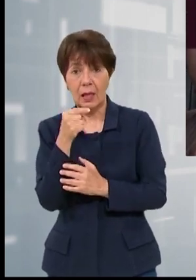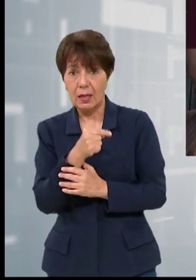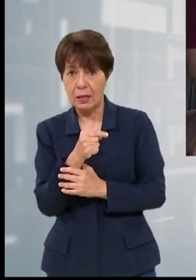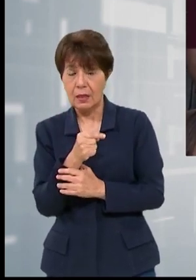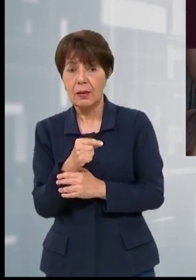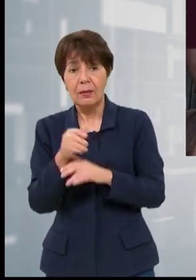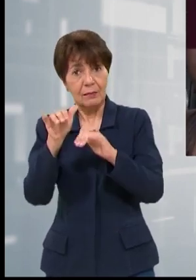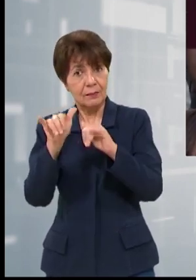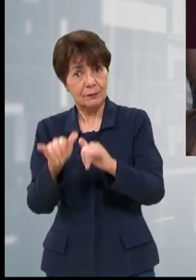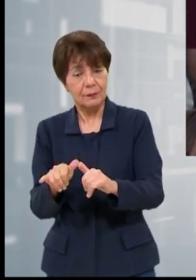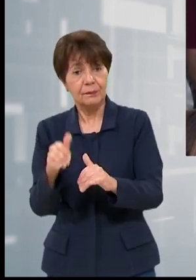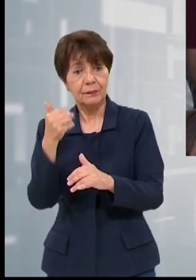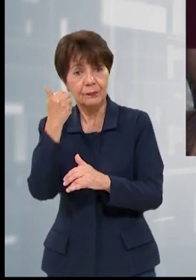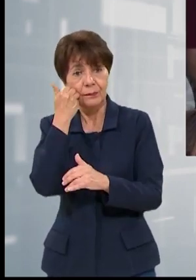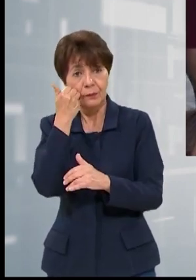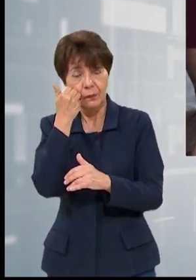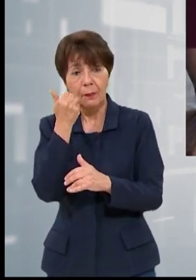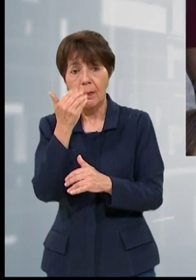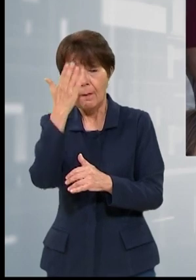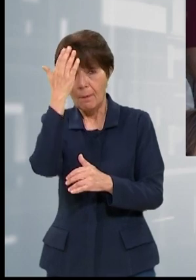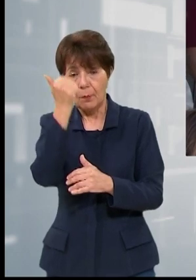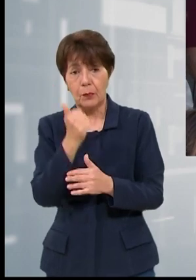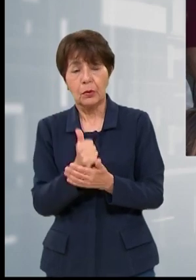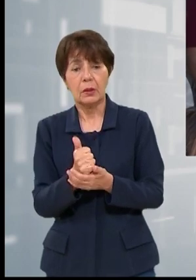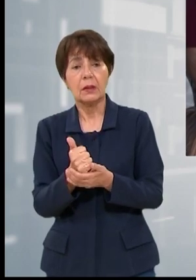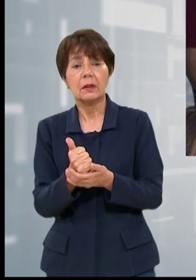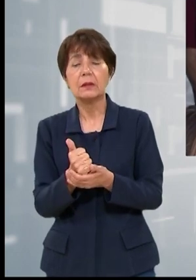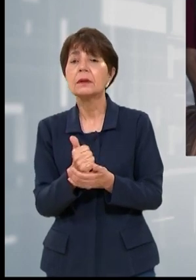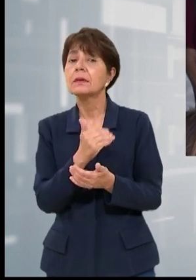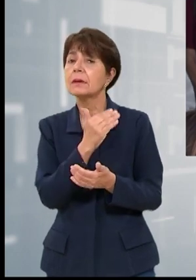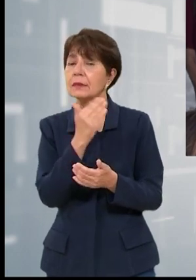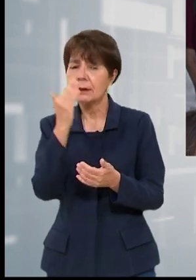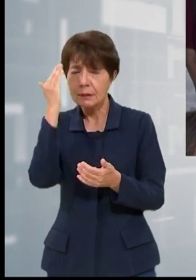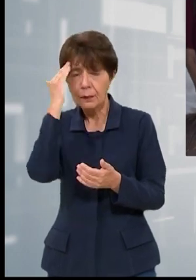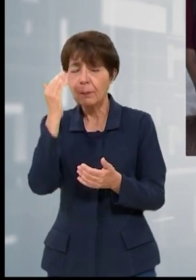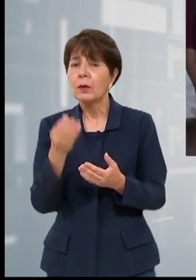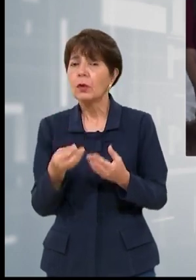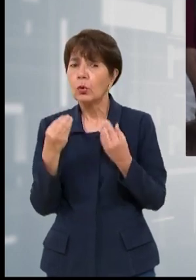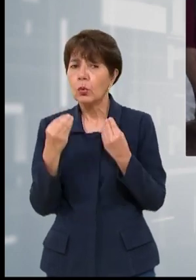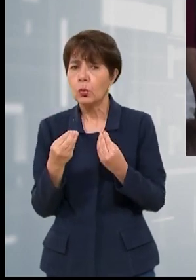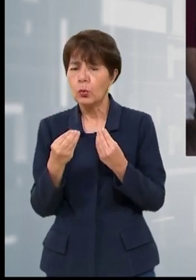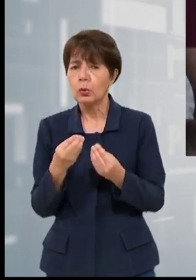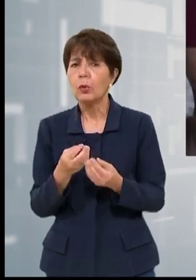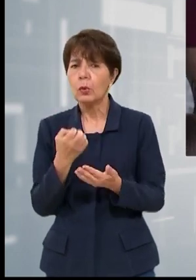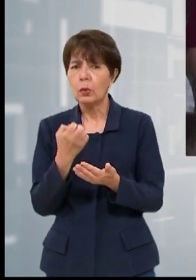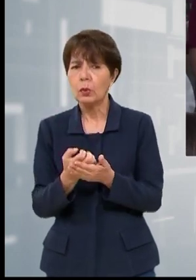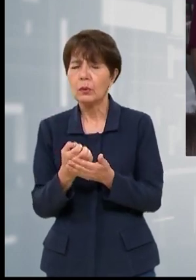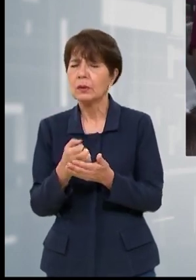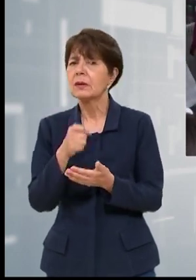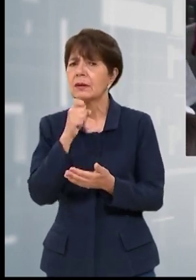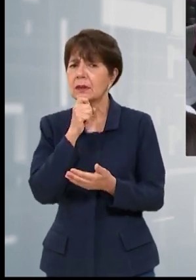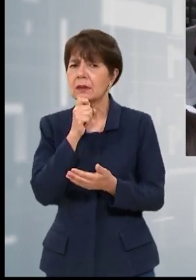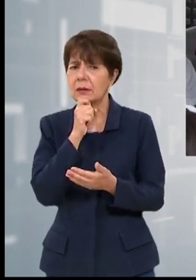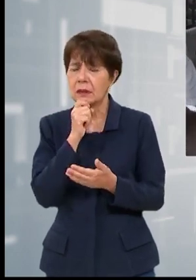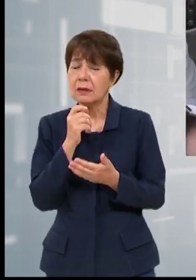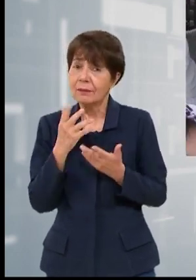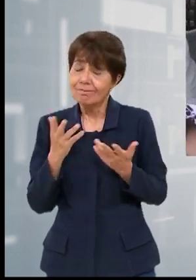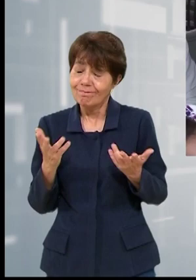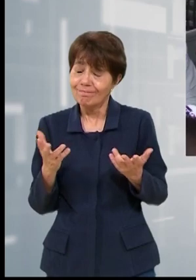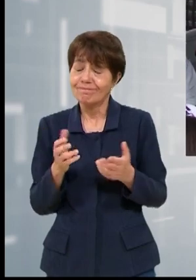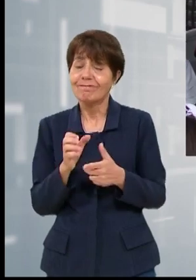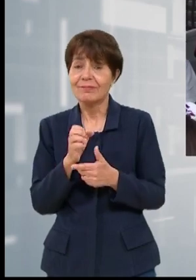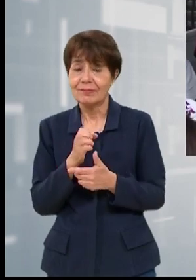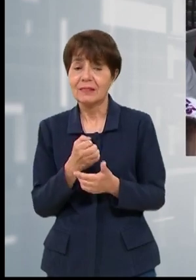Lempira, la directora del hospital, esté trasladando y sepa que tienen una situación socioeconómica complicada y también, evidentemente,